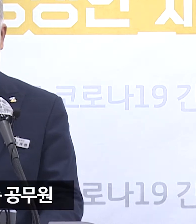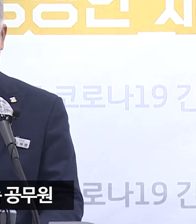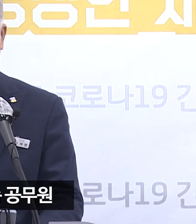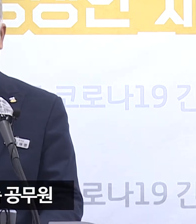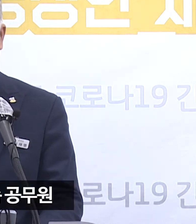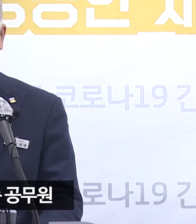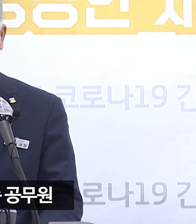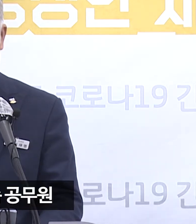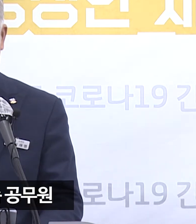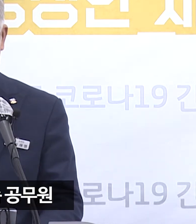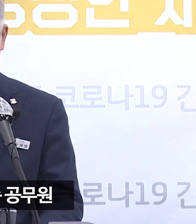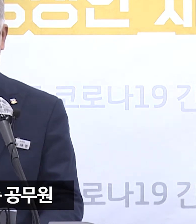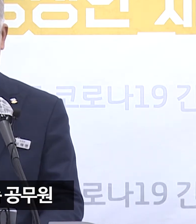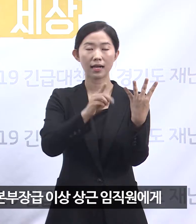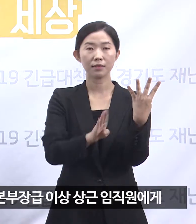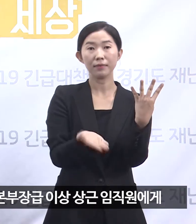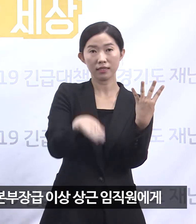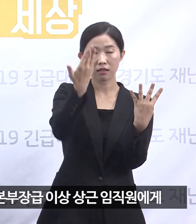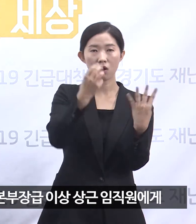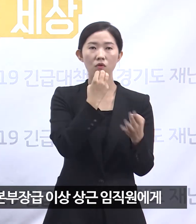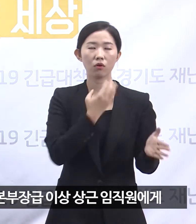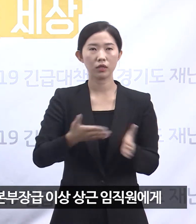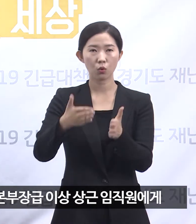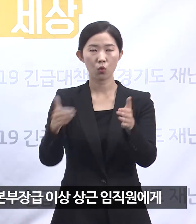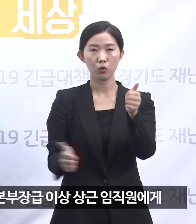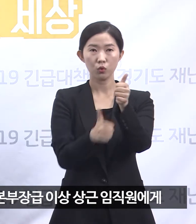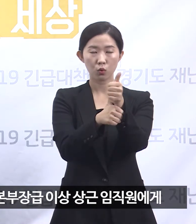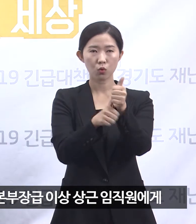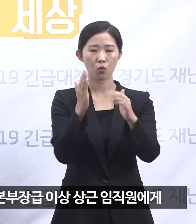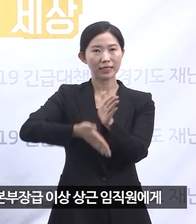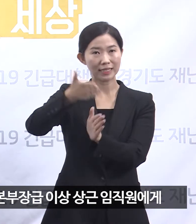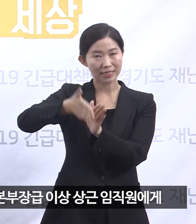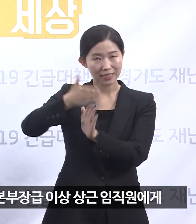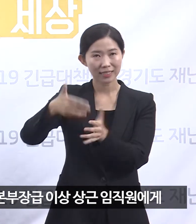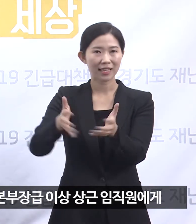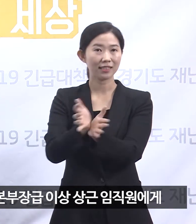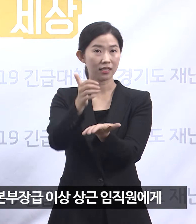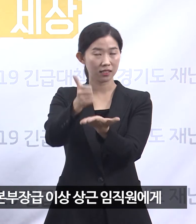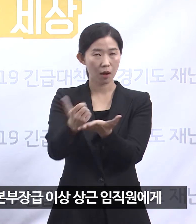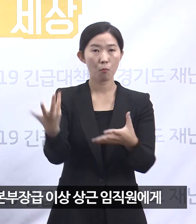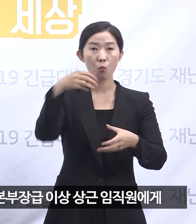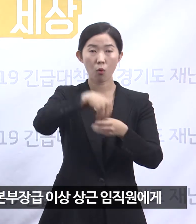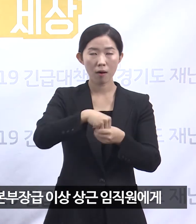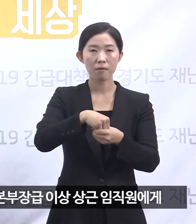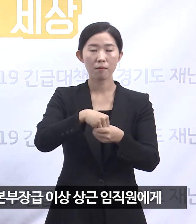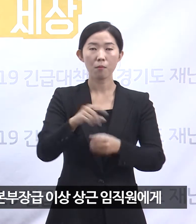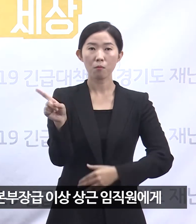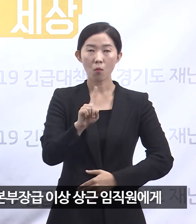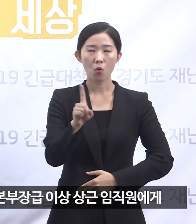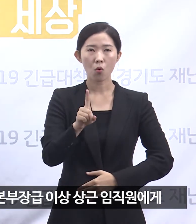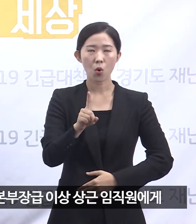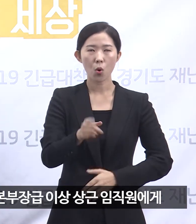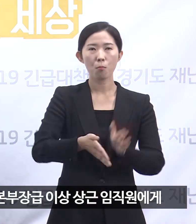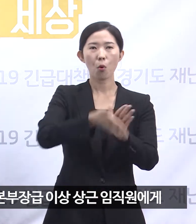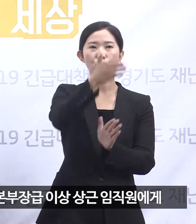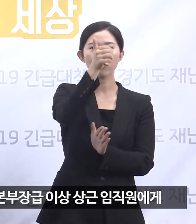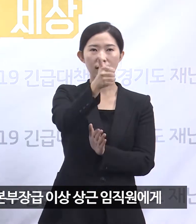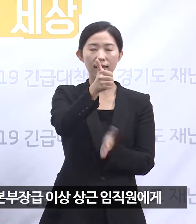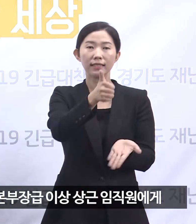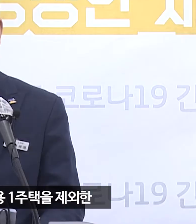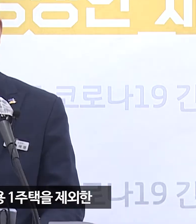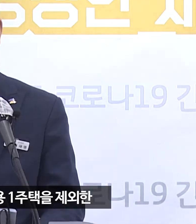4급 이상 도 소속 공무원 시군 부단체장을 포함하여 산하공공기관의 본부장급 이상 상근